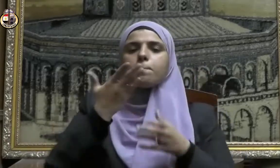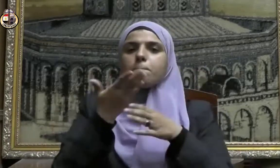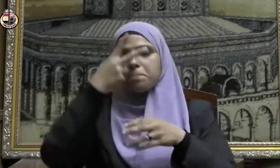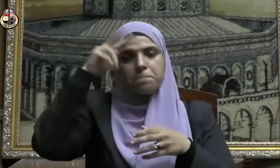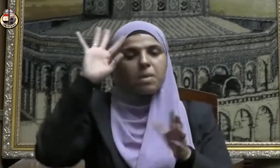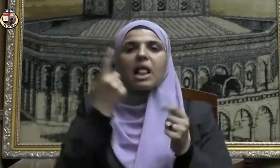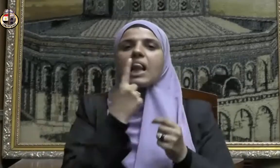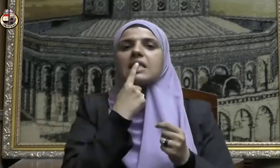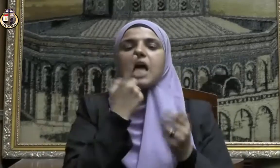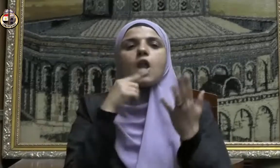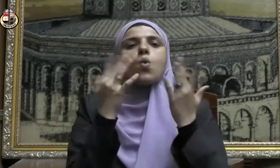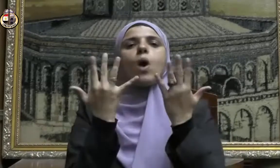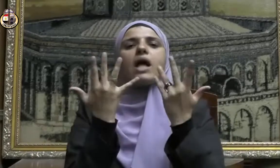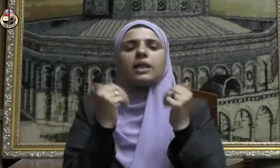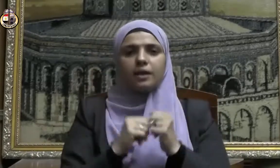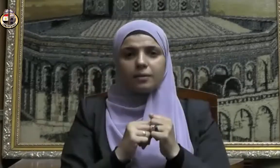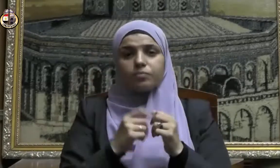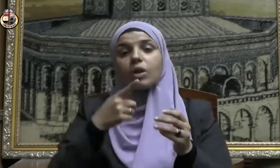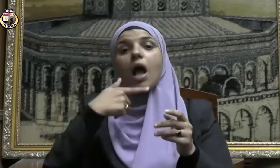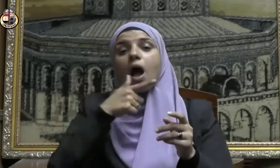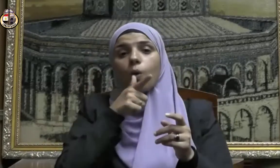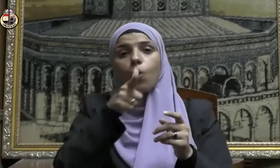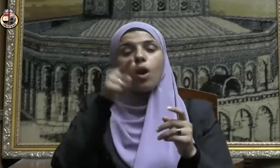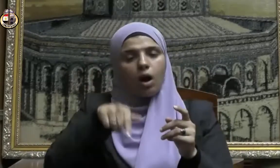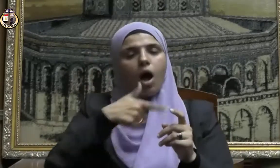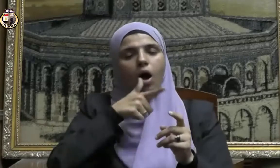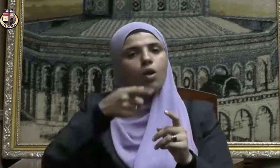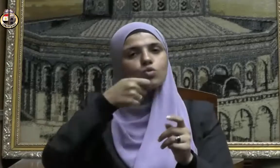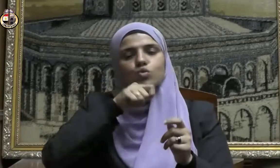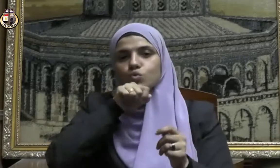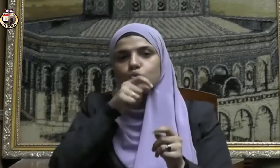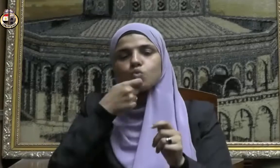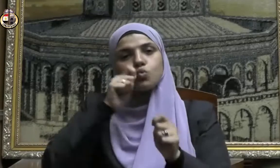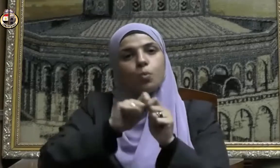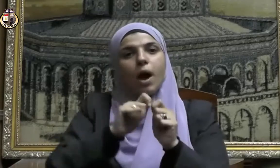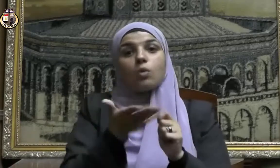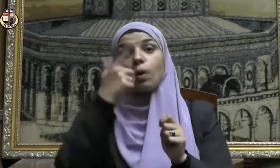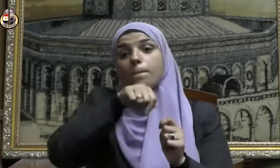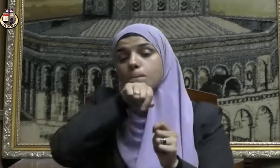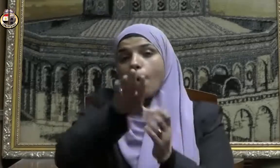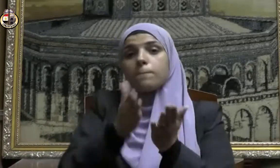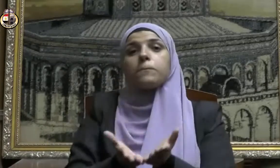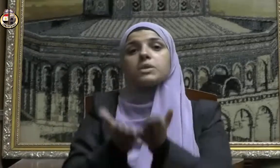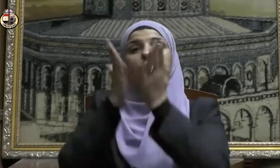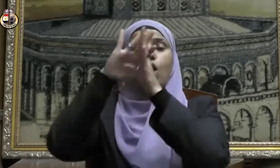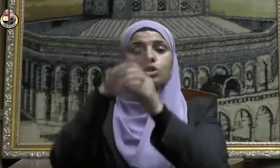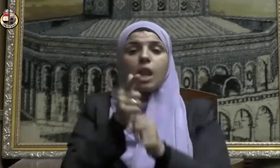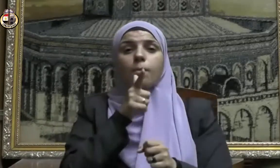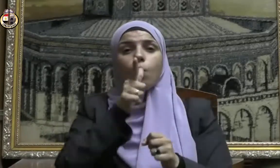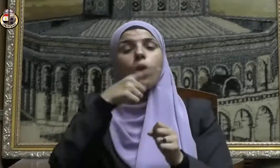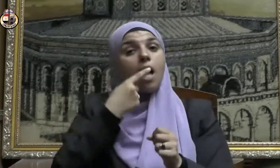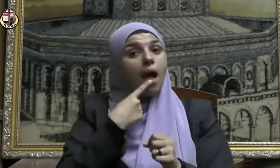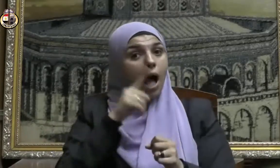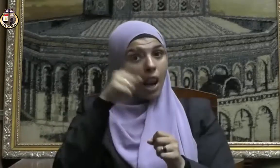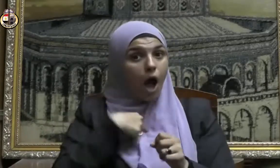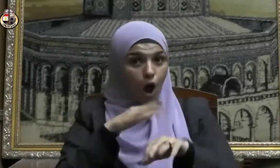لسانه ويده حيث يقول صلى الله عليه وسلم ألا أخبركم